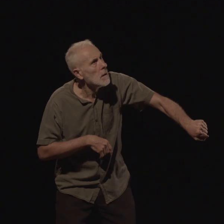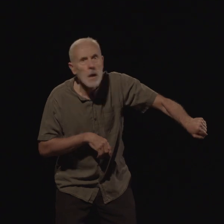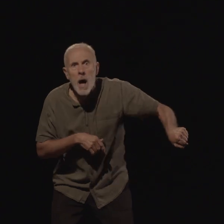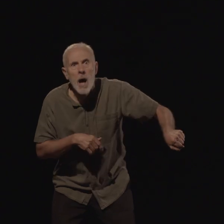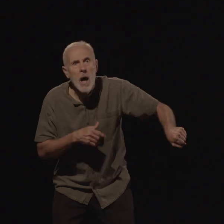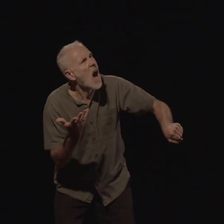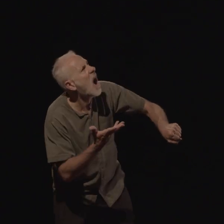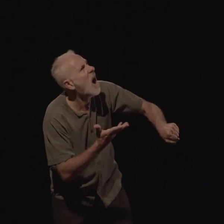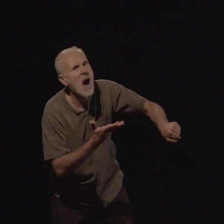retint.